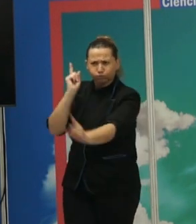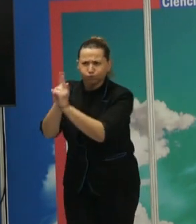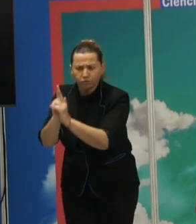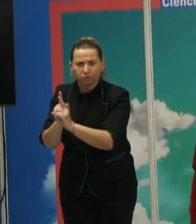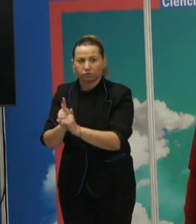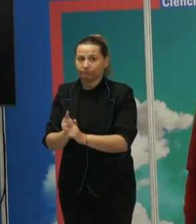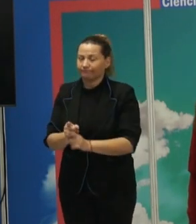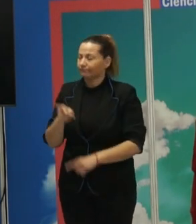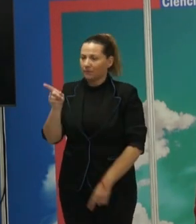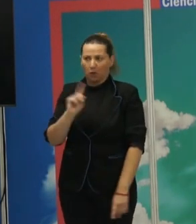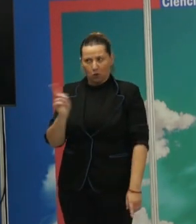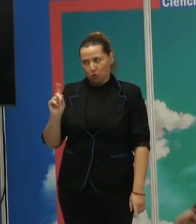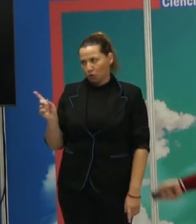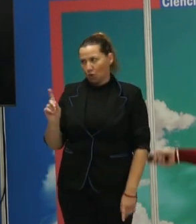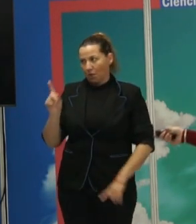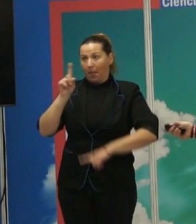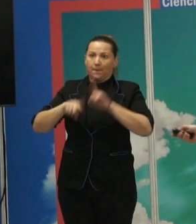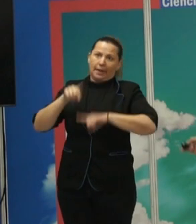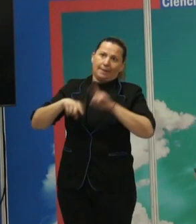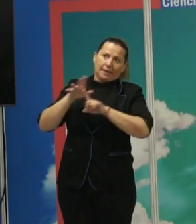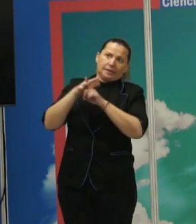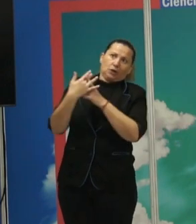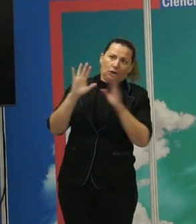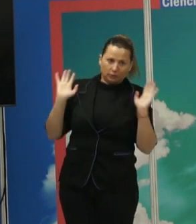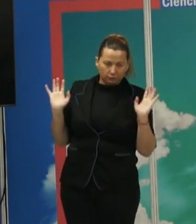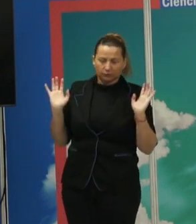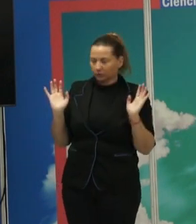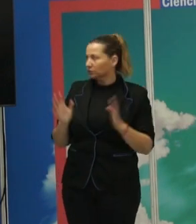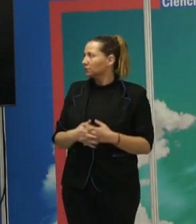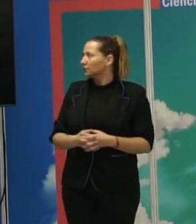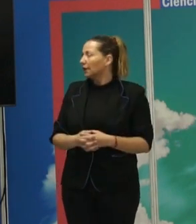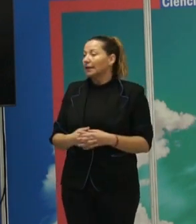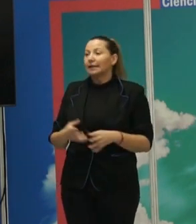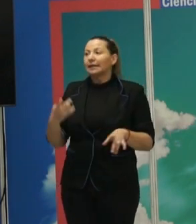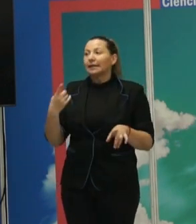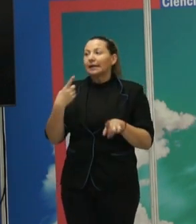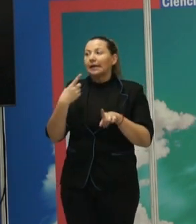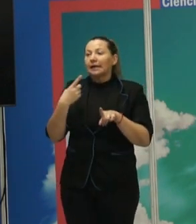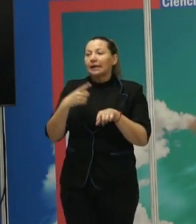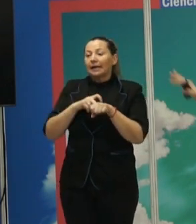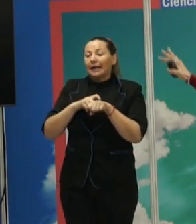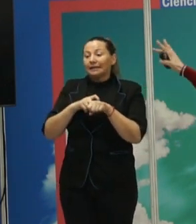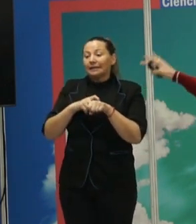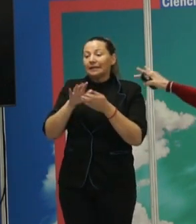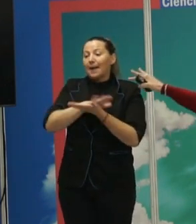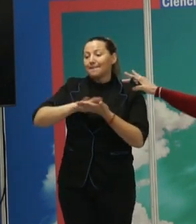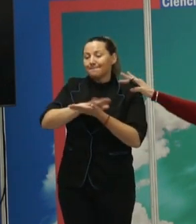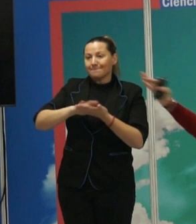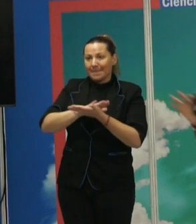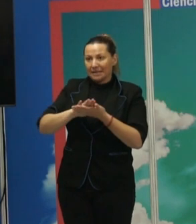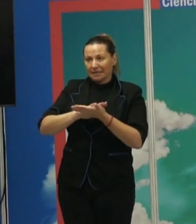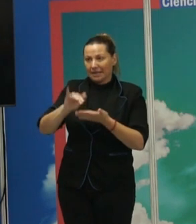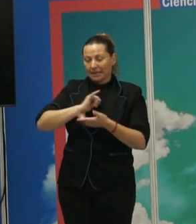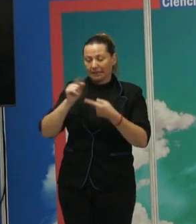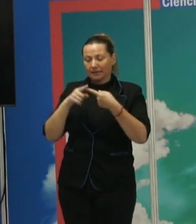sí que no es cierto. Depende de las circunstancias. Las características básicas de la identidad serían estas tres.